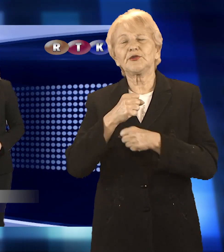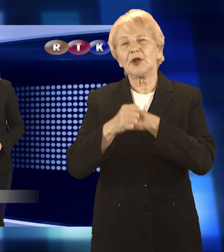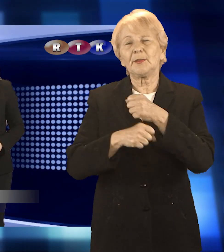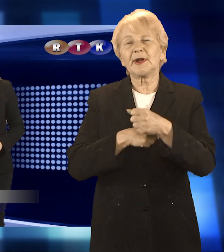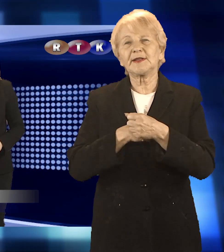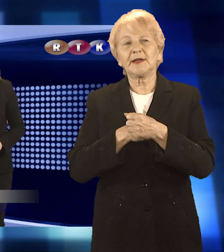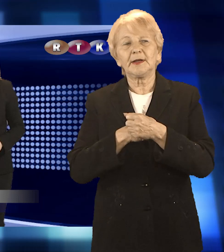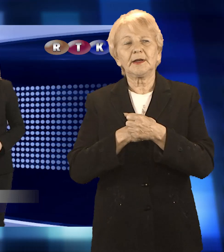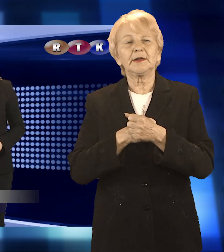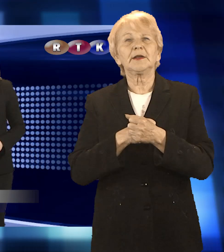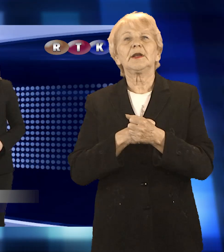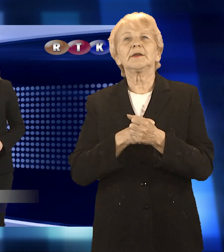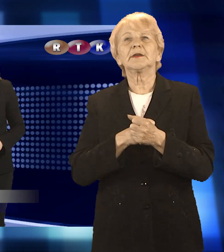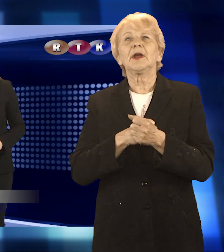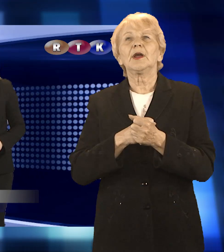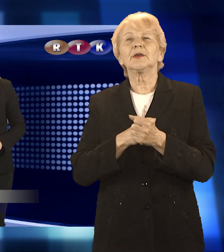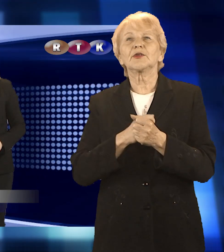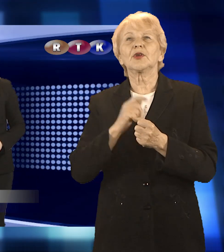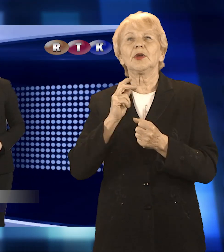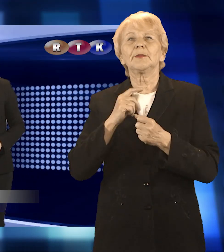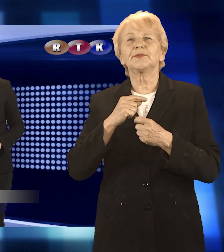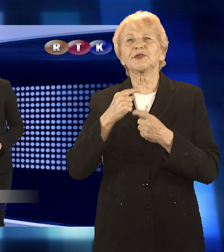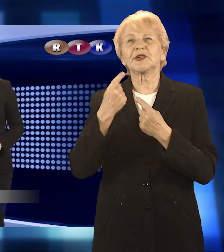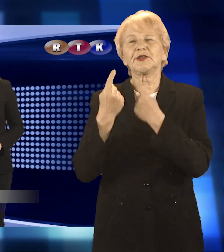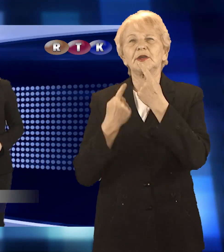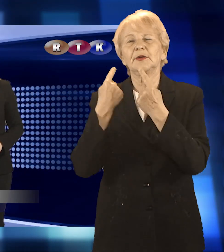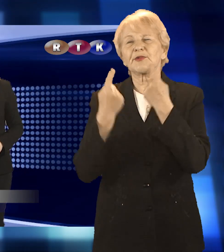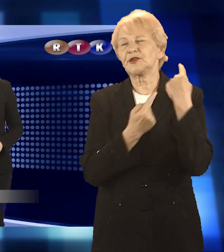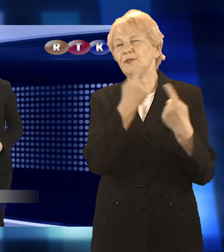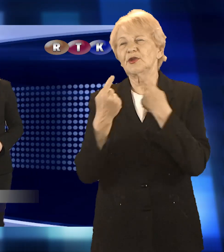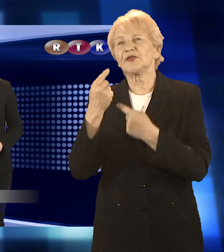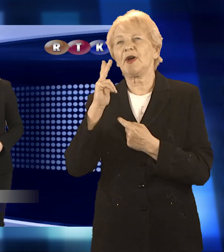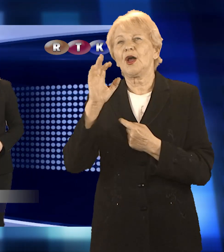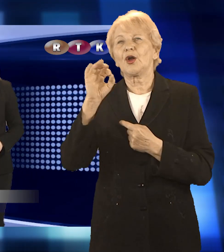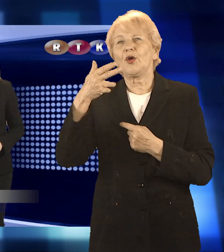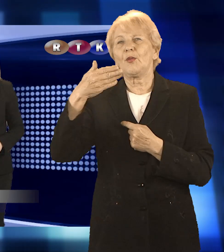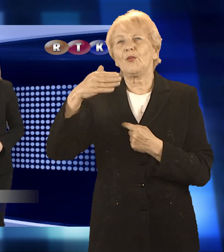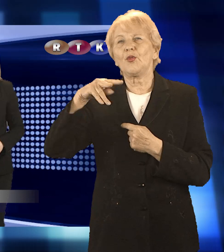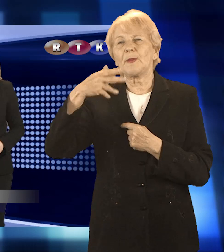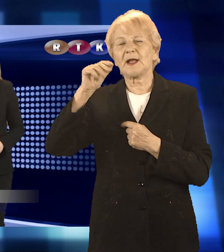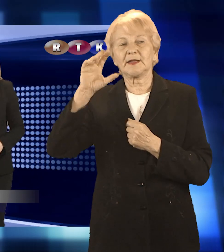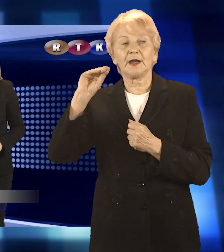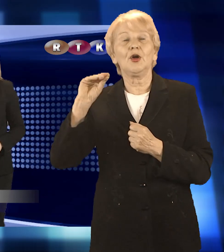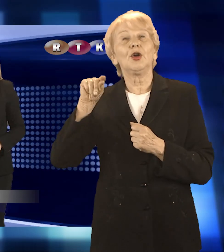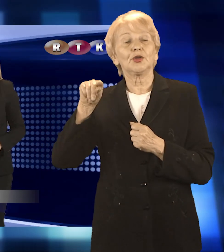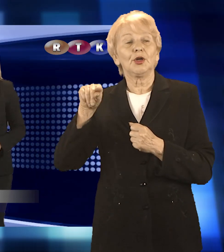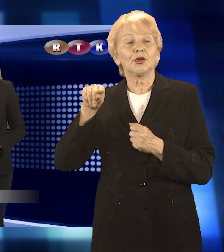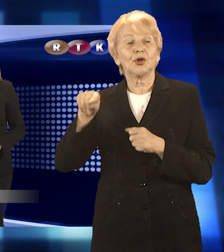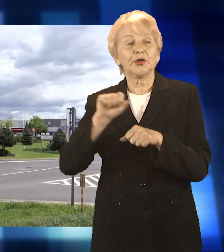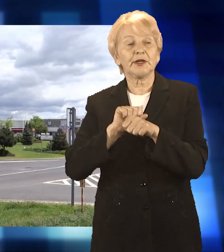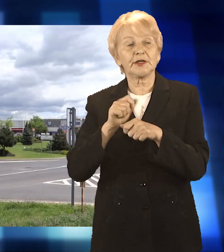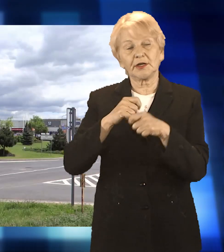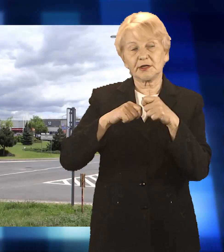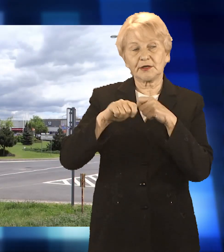do przedsiębiorstwa komunalnego, które m.in. dba o porządek w mieście i odpowiada za organizację komunikacji miejskiej.